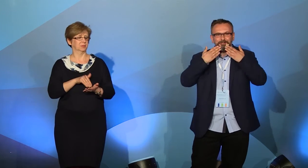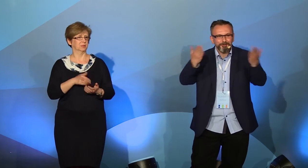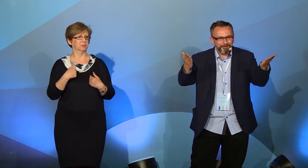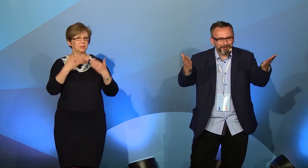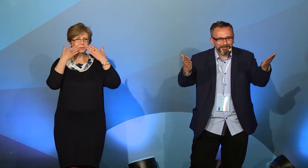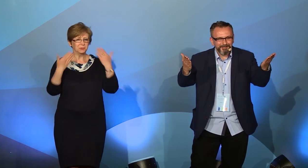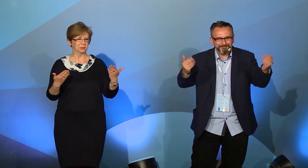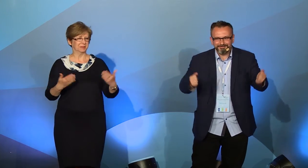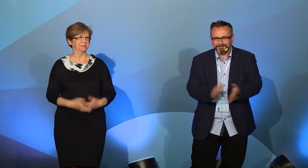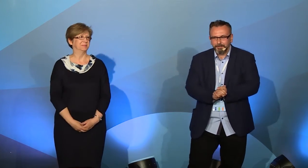i dziękuję Państwu bardzo.